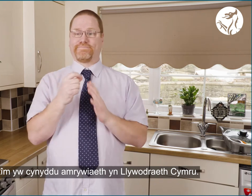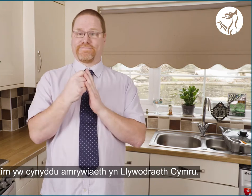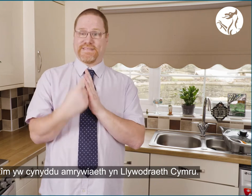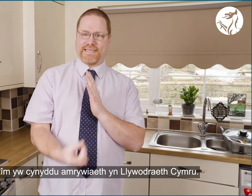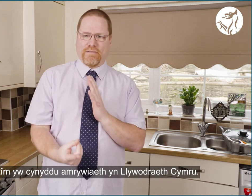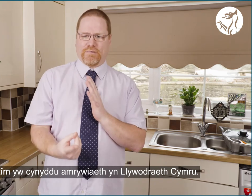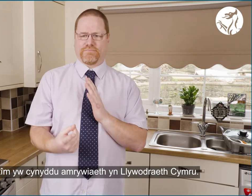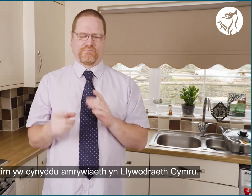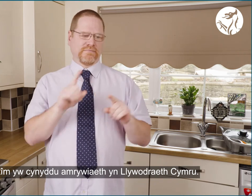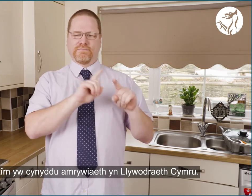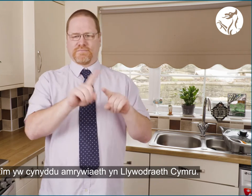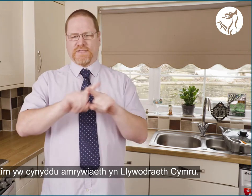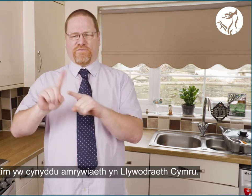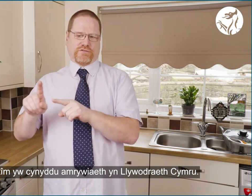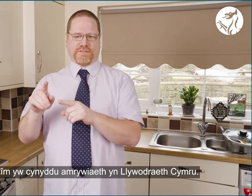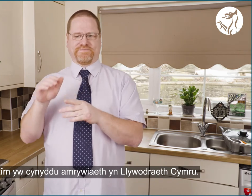Cymru.